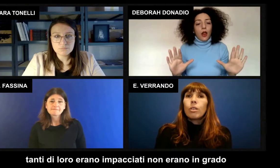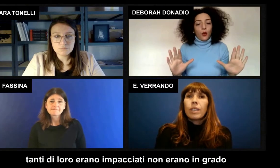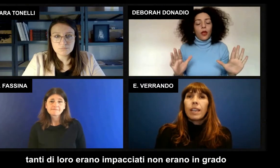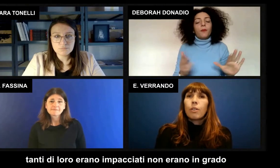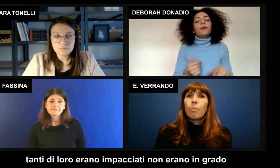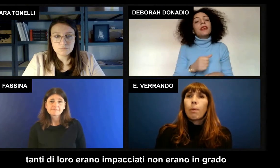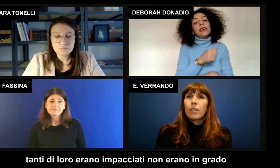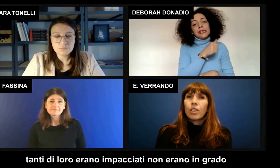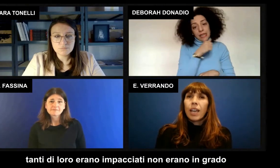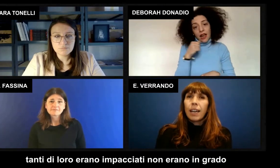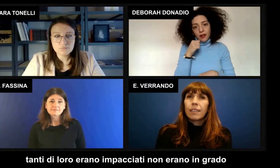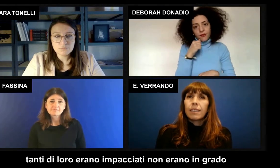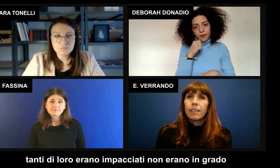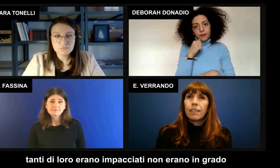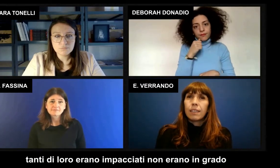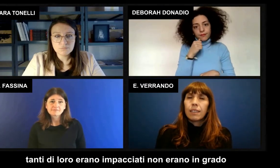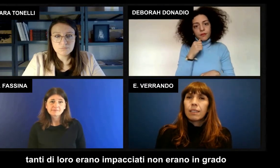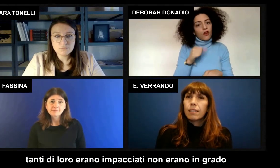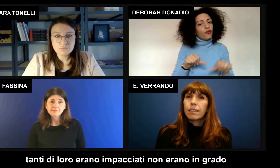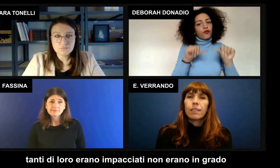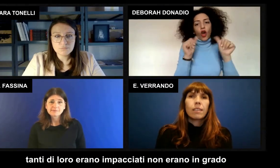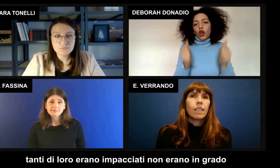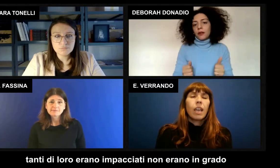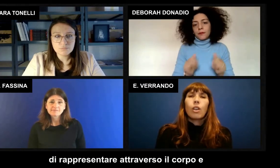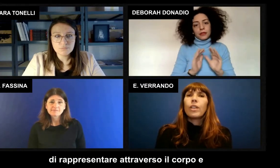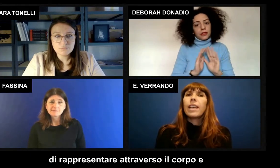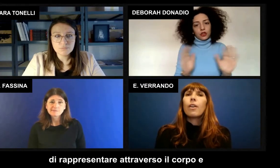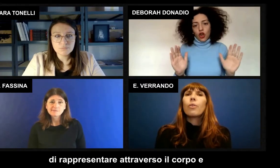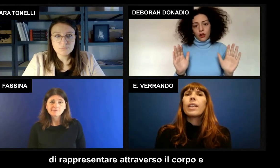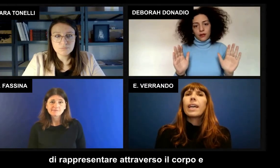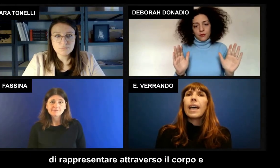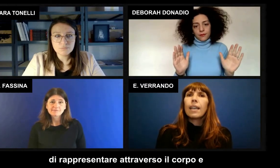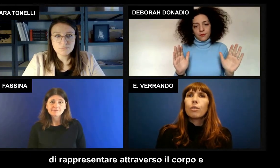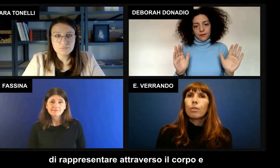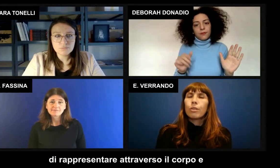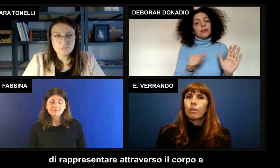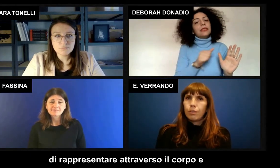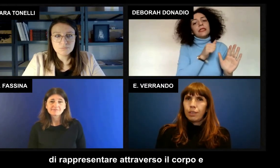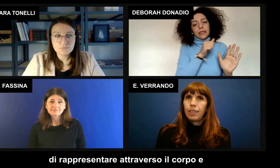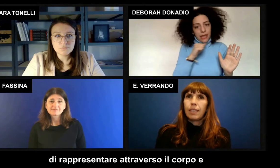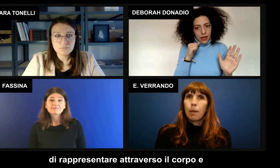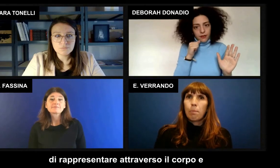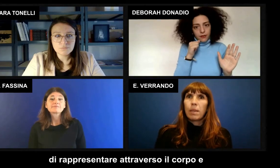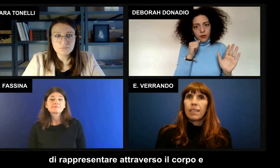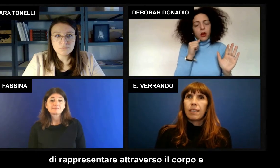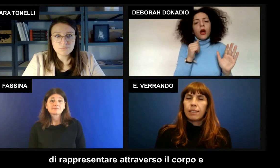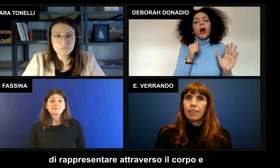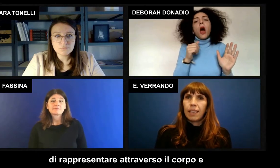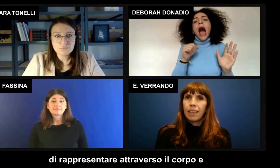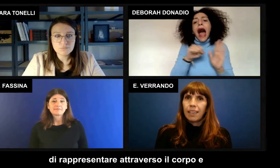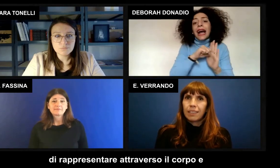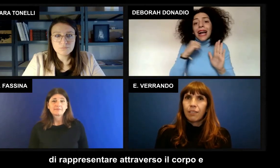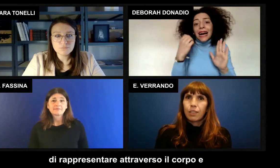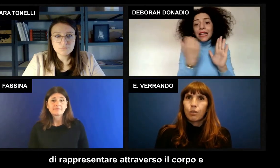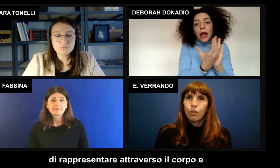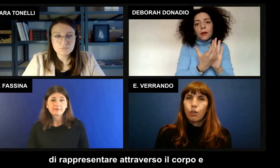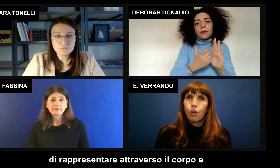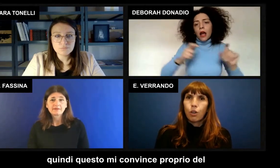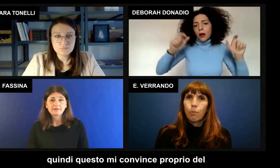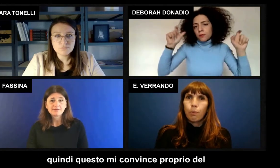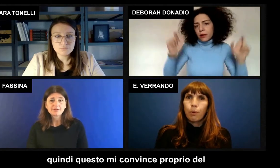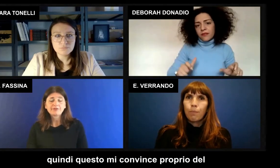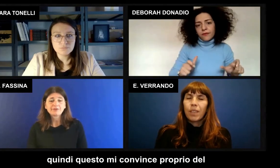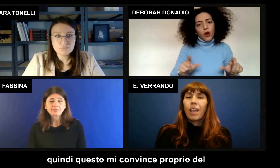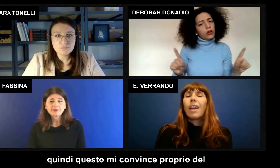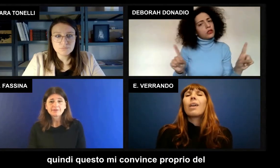di loro erano impacciati non erano in grado di rappresentare attraverso il